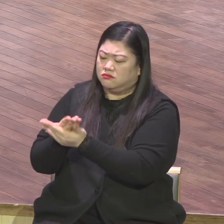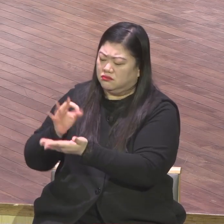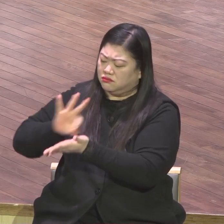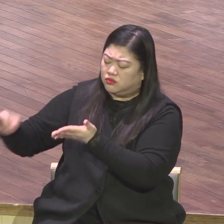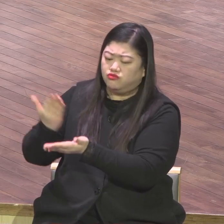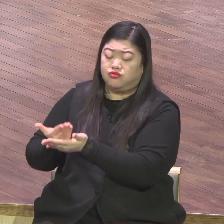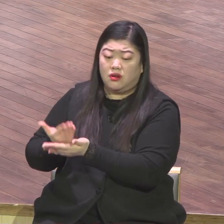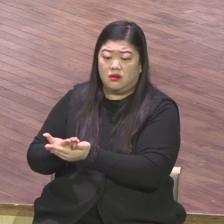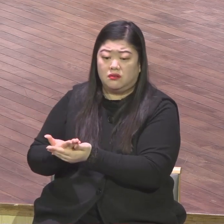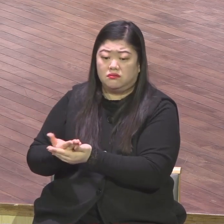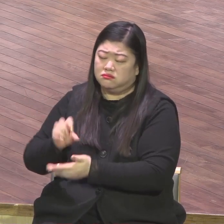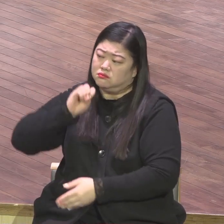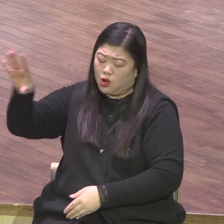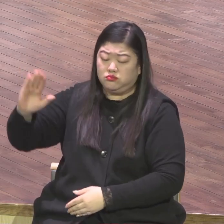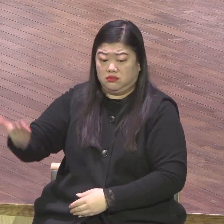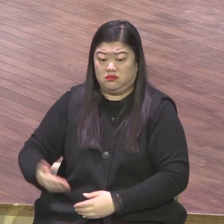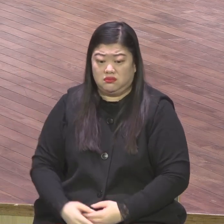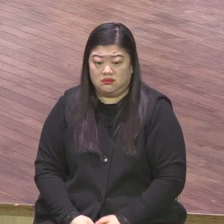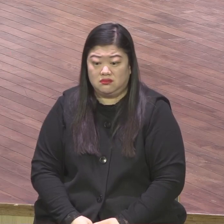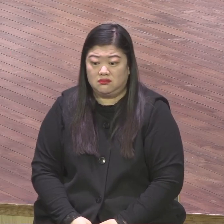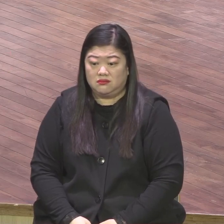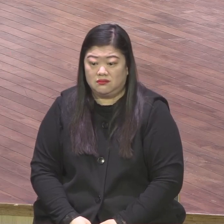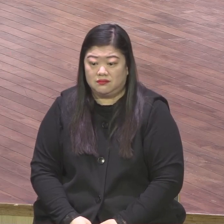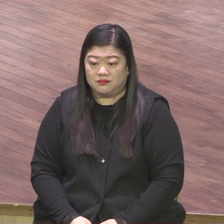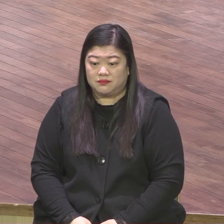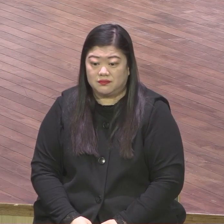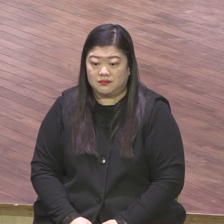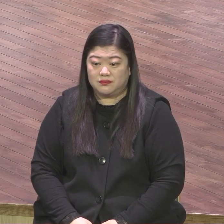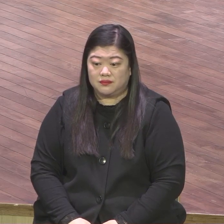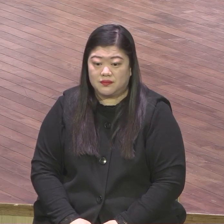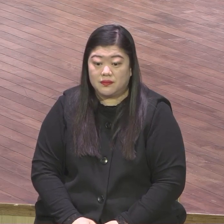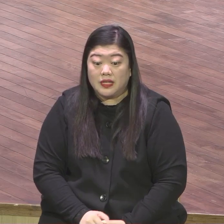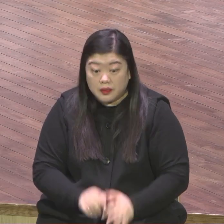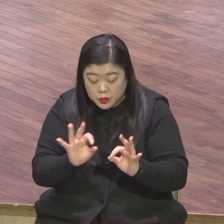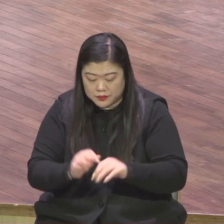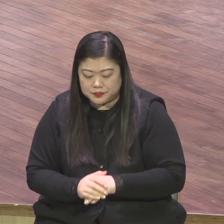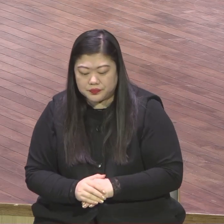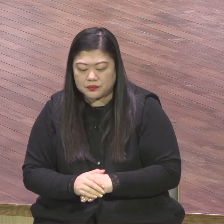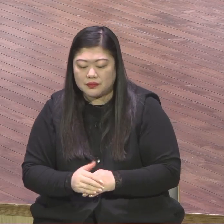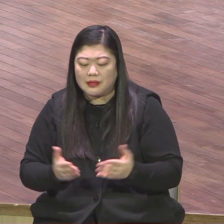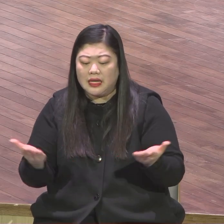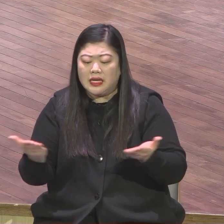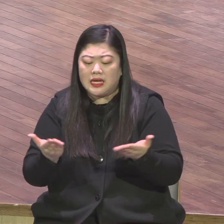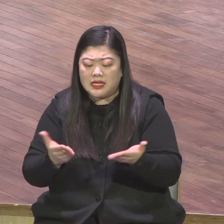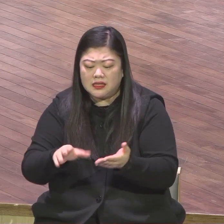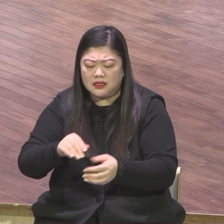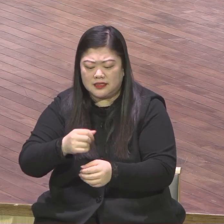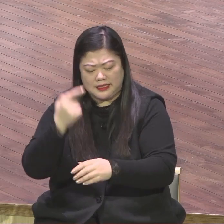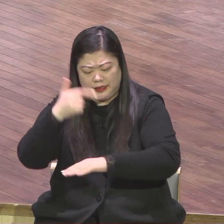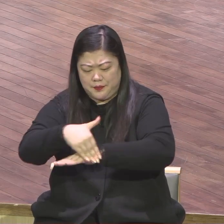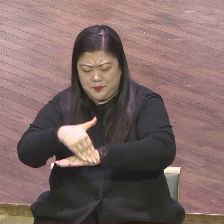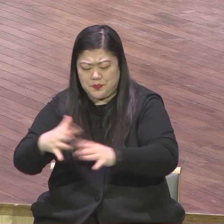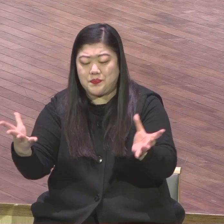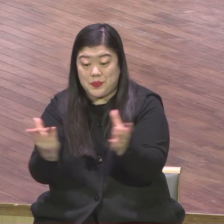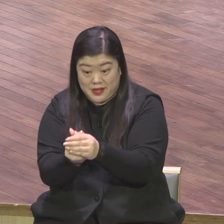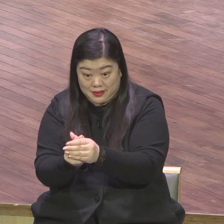특별히 눈여겨봐야 될 부분은 이 일을 누가 행하느냐 얘기예요 누가 행하느냐 선지자 이 암호수는